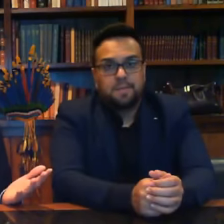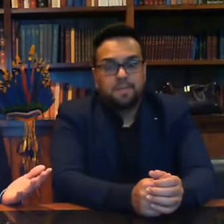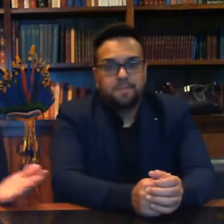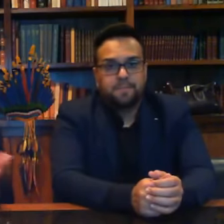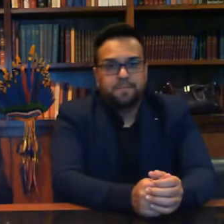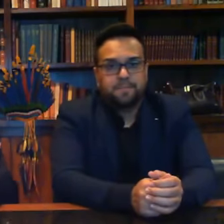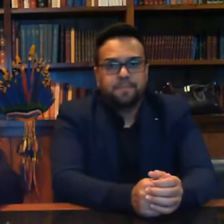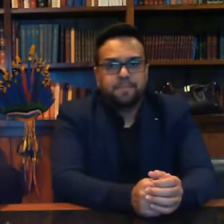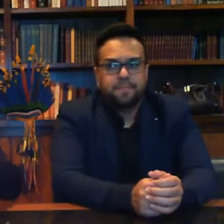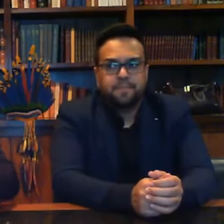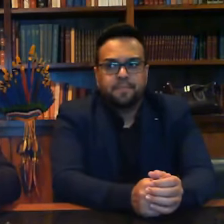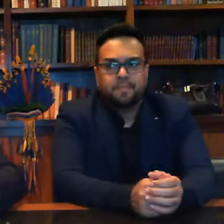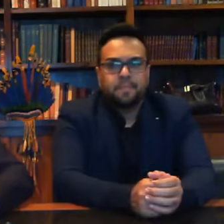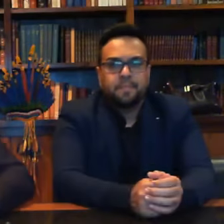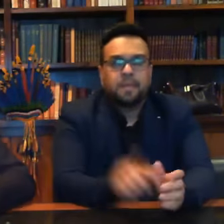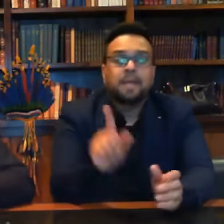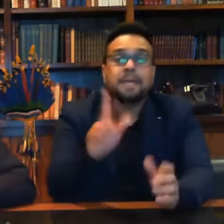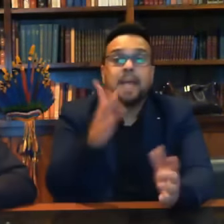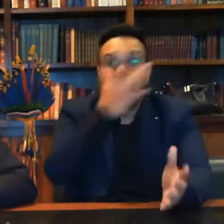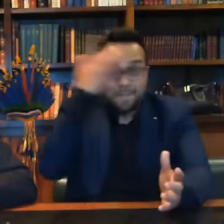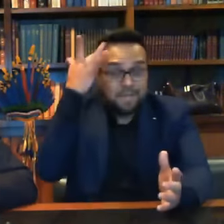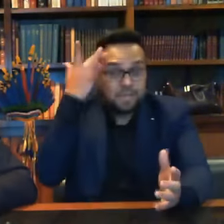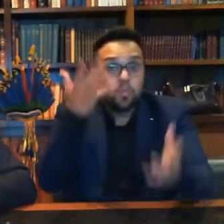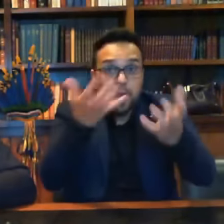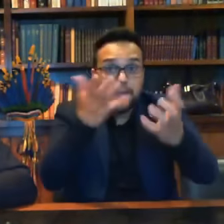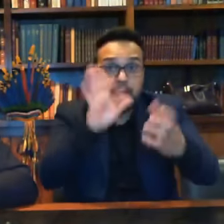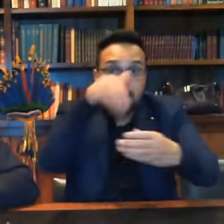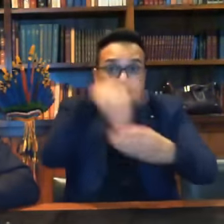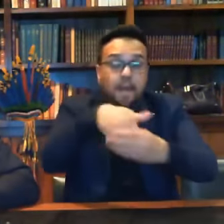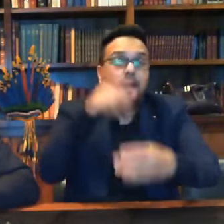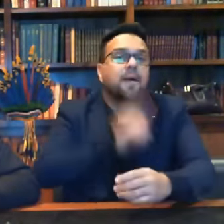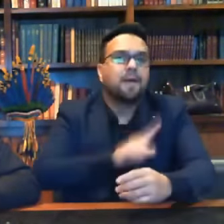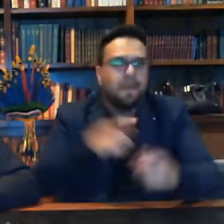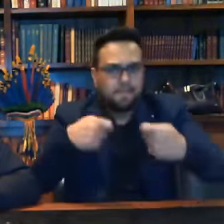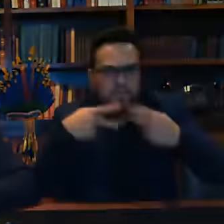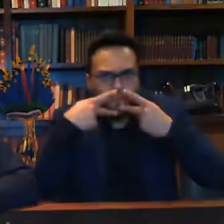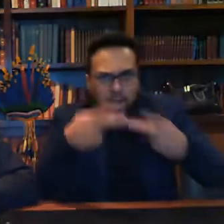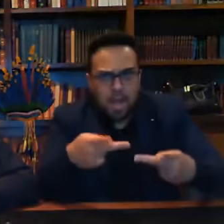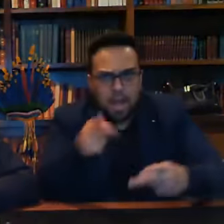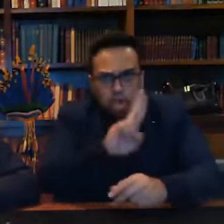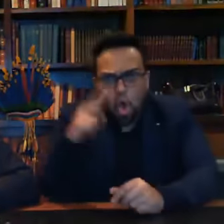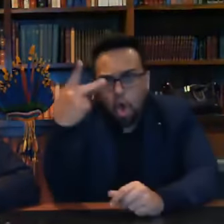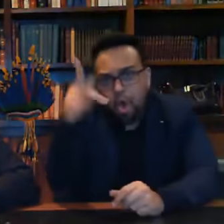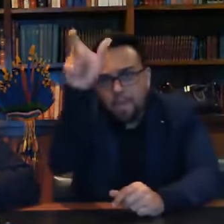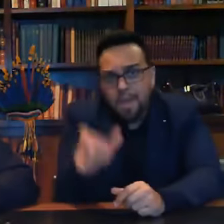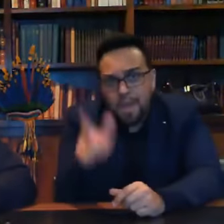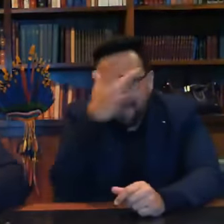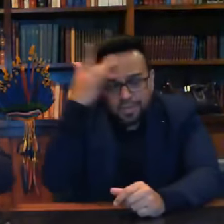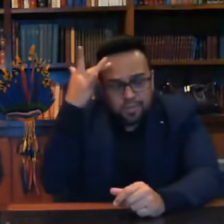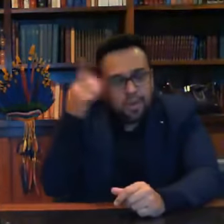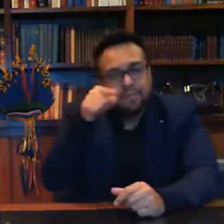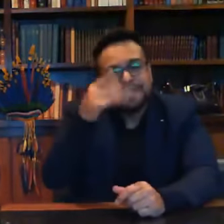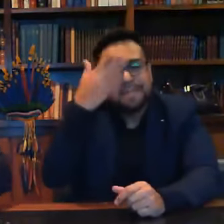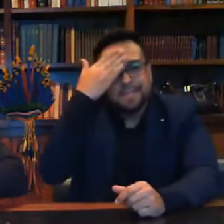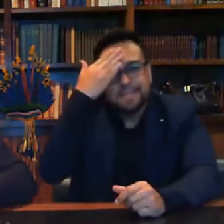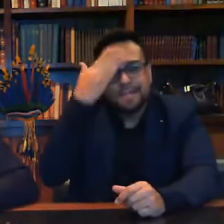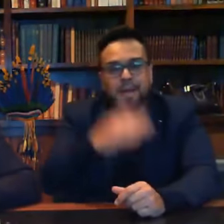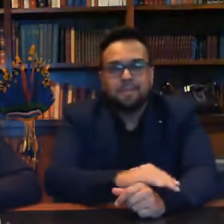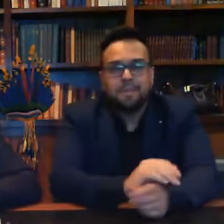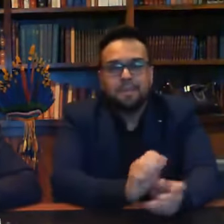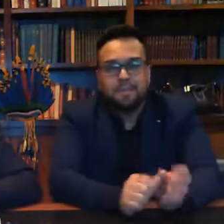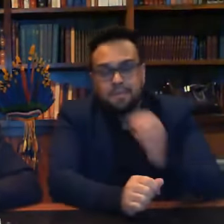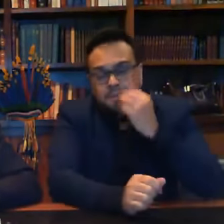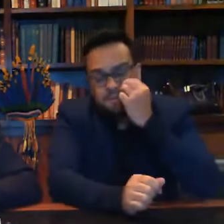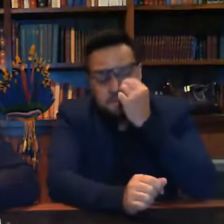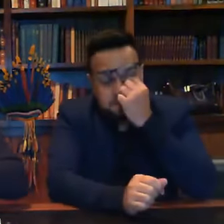quem é que essas pessoas querem eleito ano que vem? Eu preciso falar o nome dessa pessoa? Vocês sabem o que ela nos levou